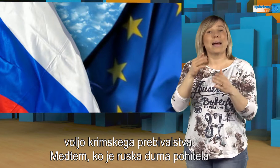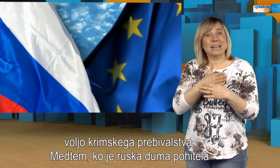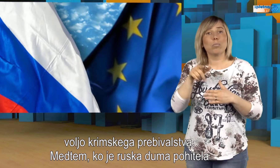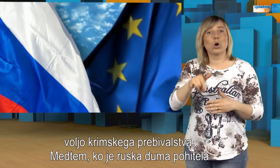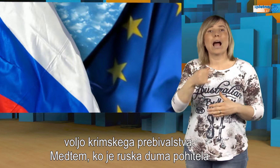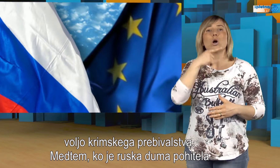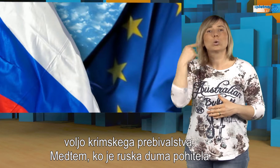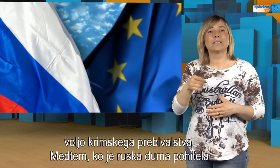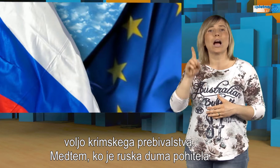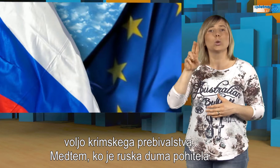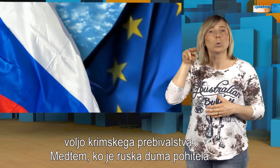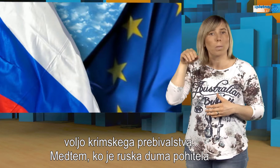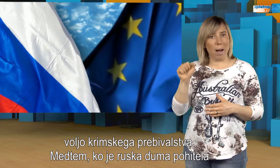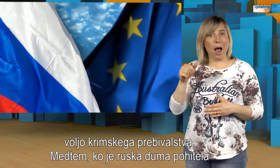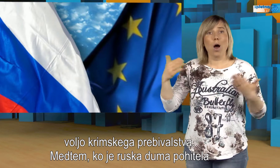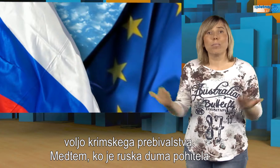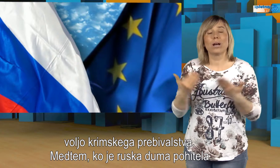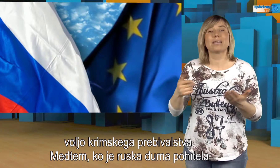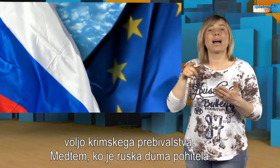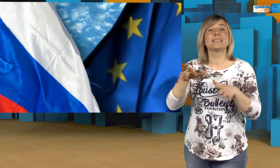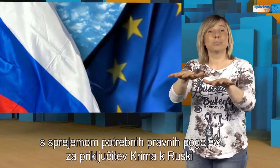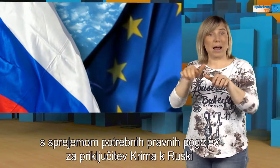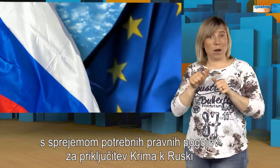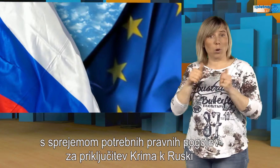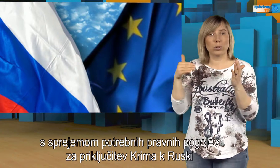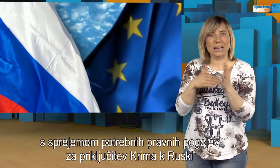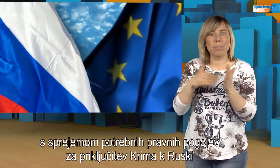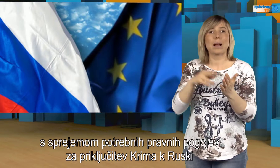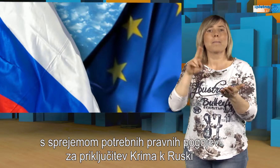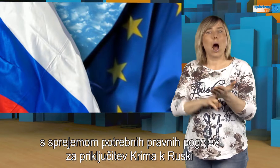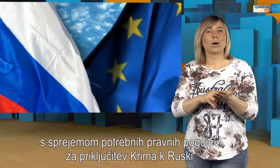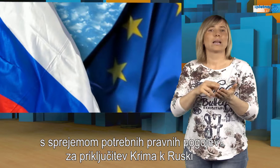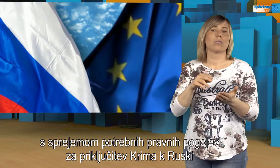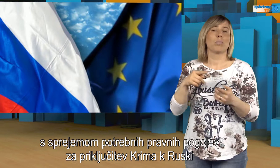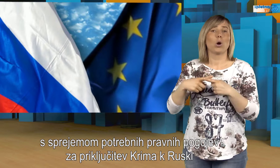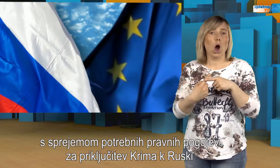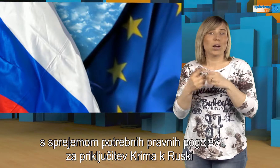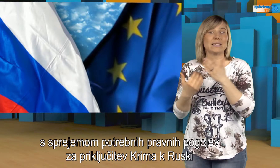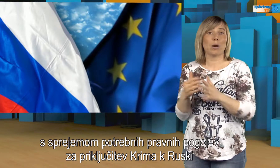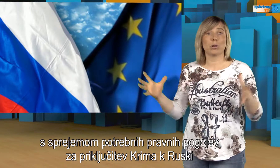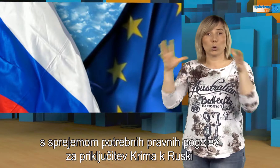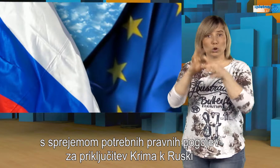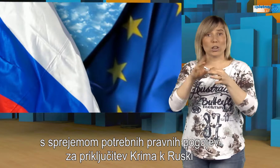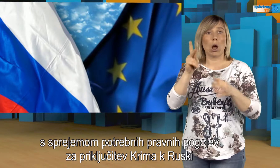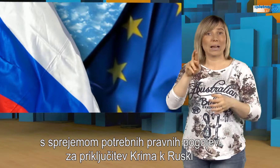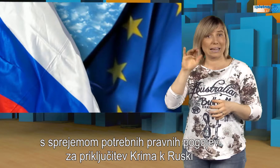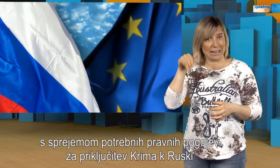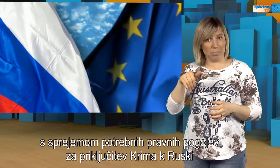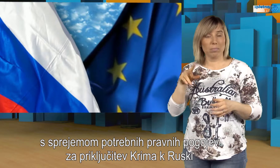Medtem, ko je ruska doma pohitela sprejemom potrebnih pravnih pogojev za priključitev KRIMA k Ruski federaciji, pa